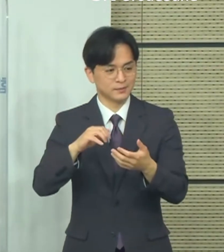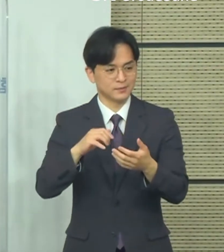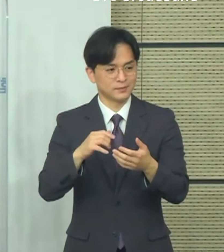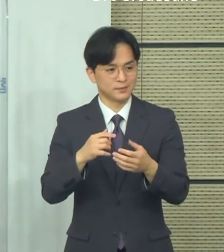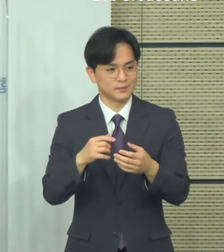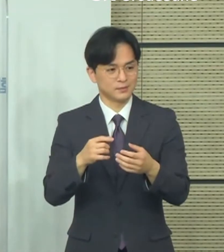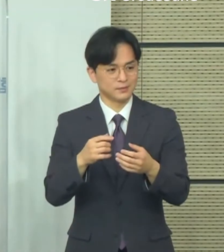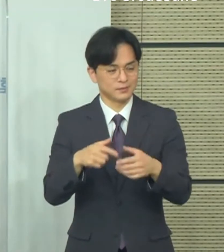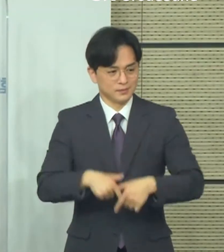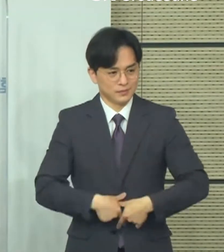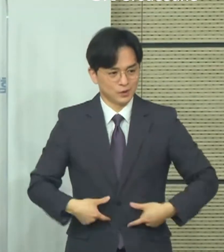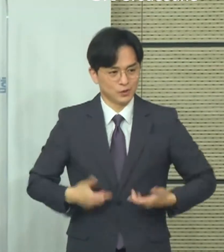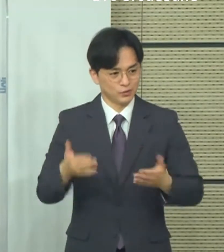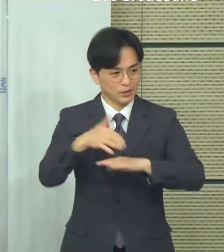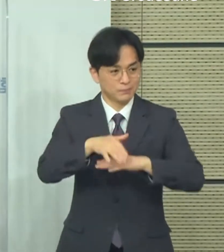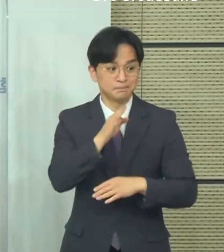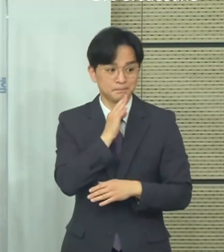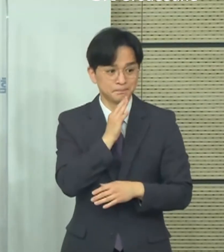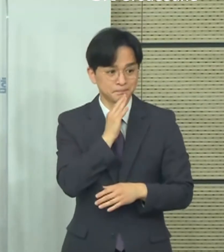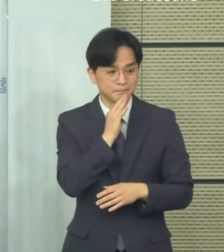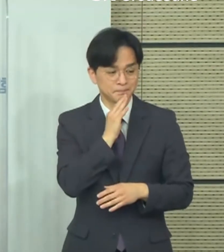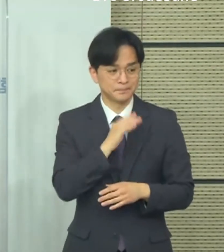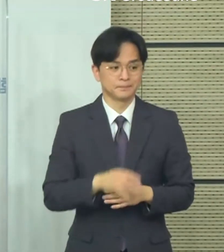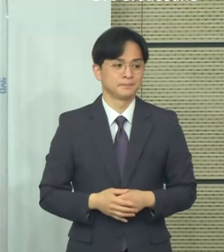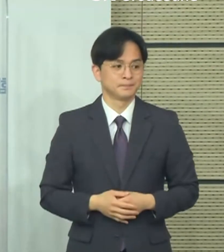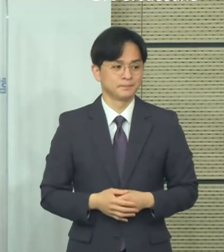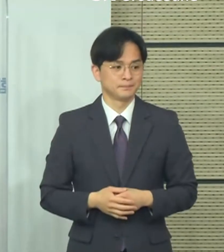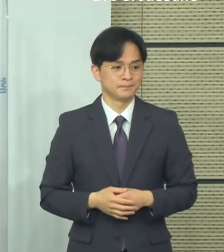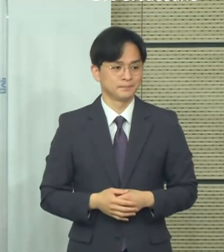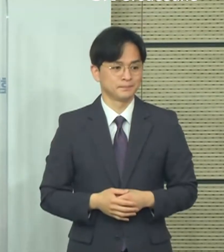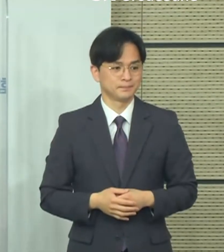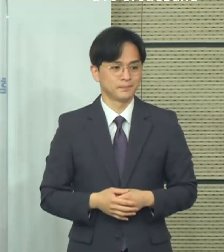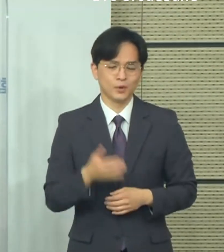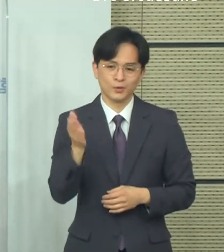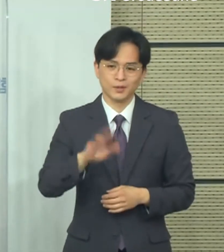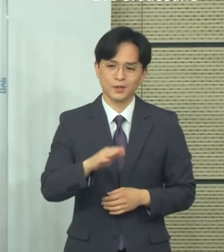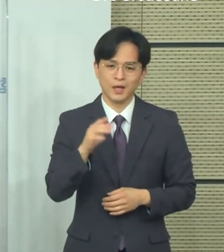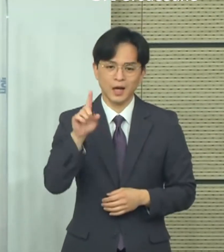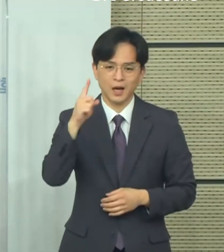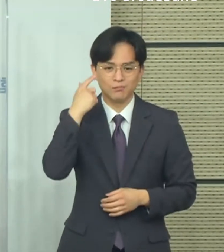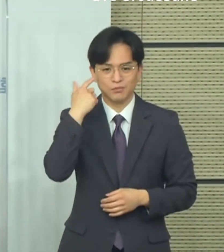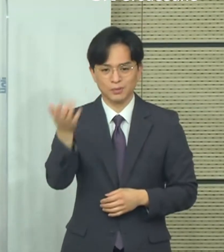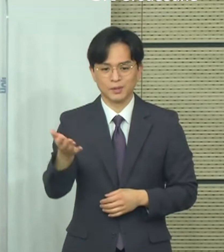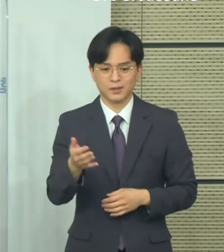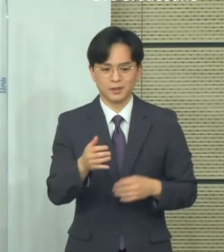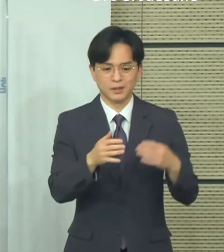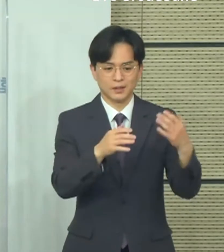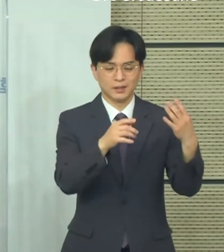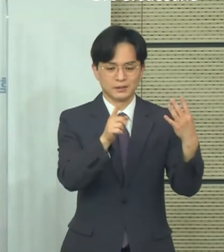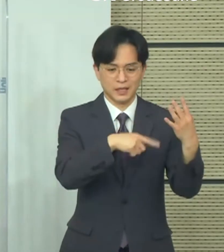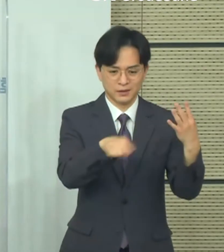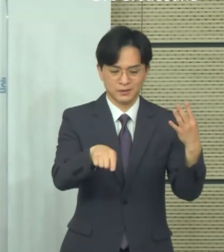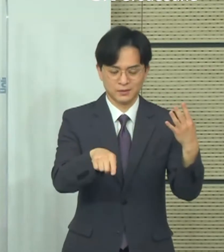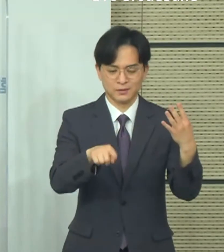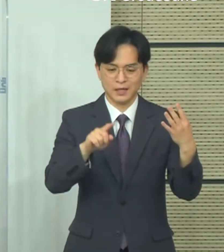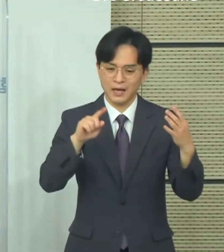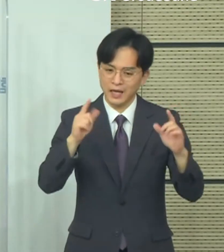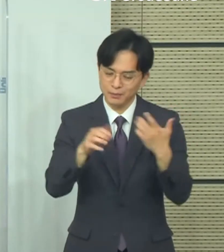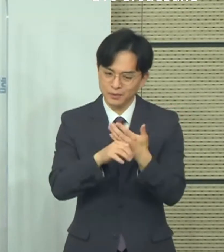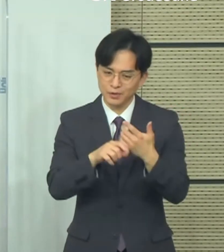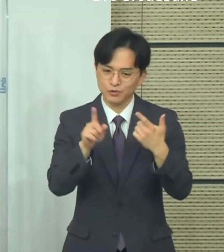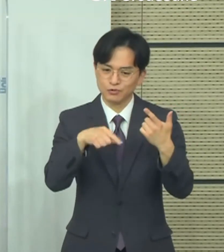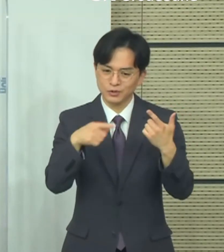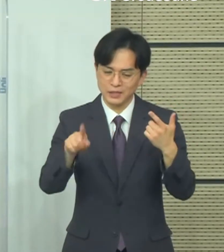인원을 이처럼 4명, 6명, 8명으로 2명 단위로 쪼개는 이유가 있는지 궁금합니다. 2명씩만